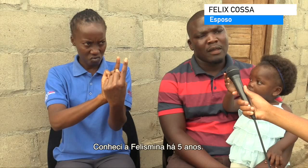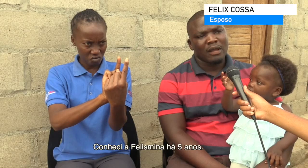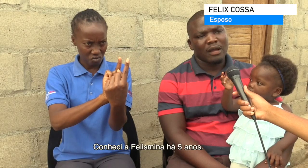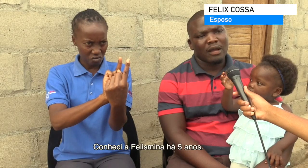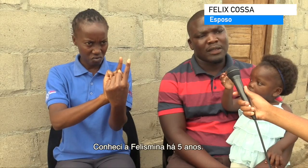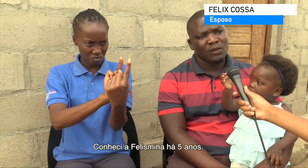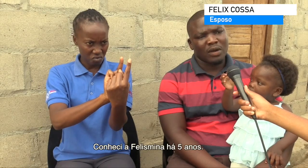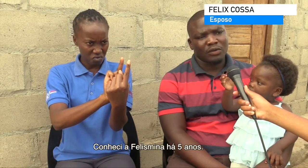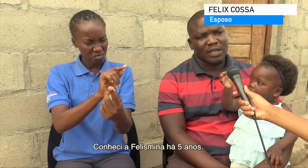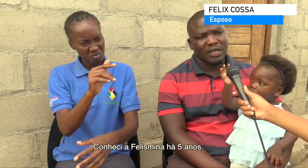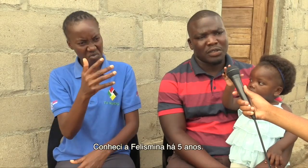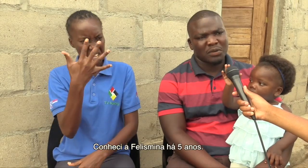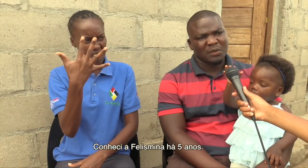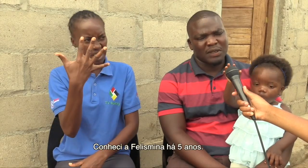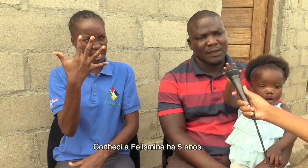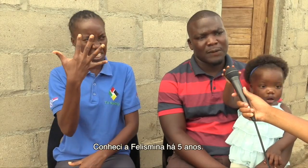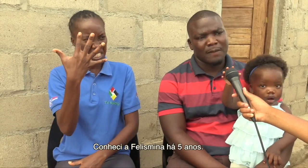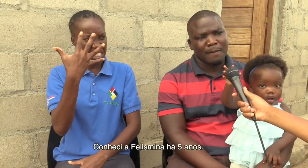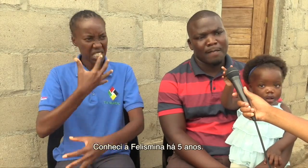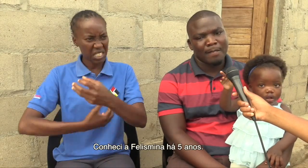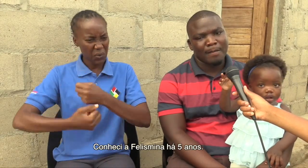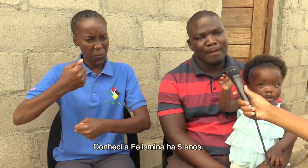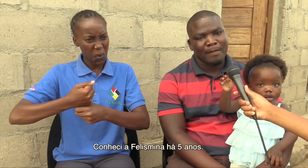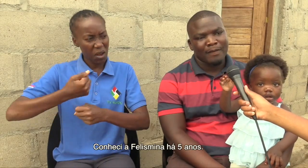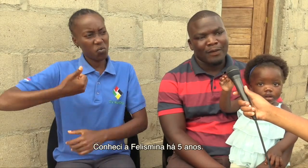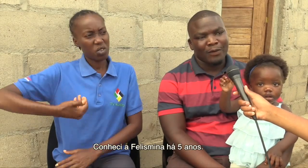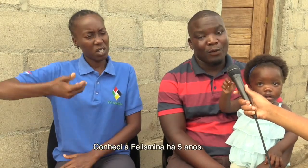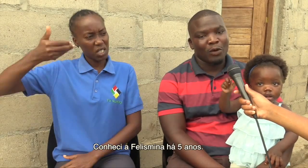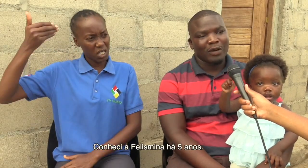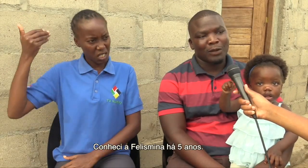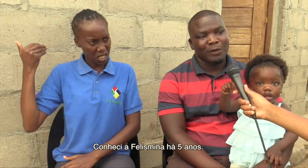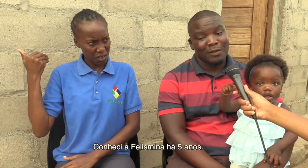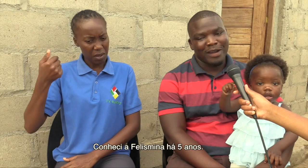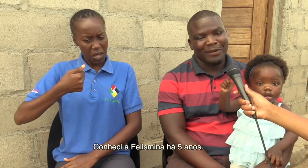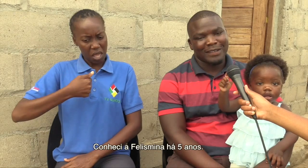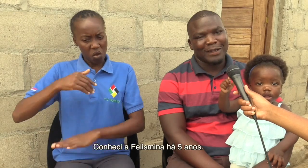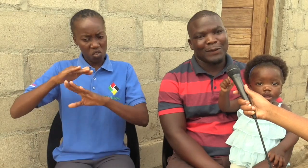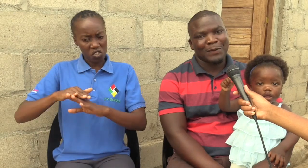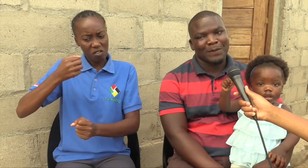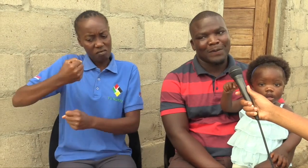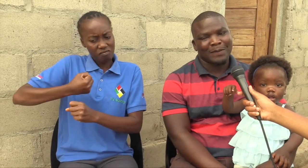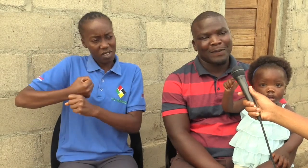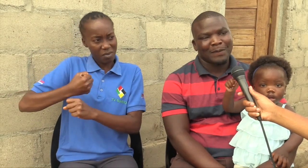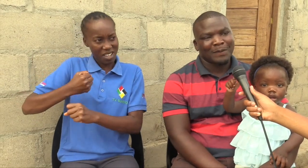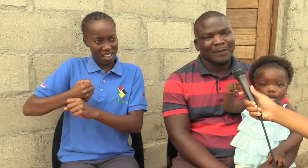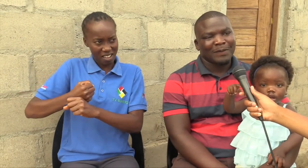há 5 anos atrás fazer isso. no meu local do trabalho descanso.